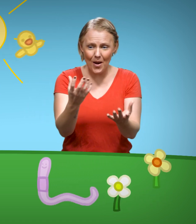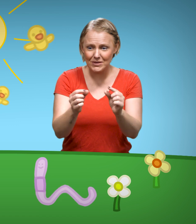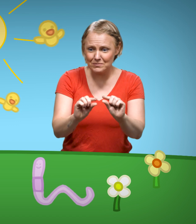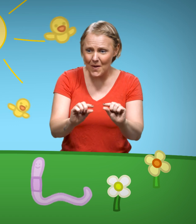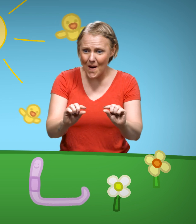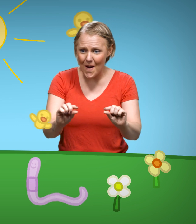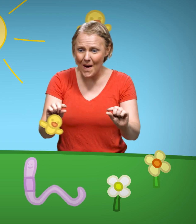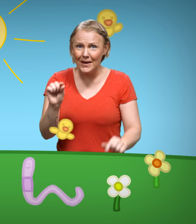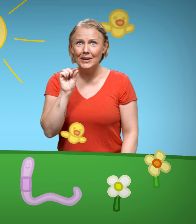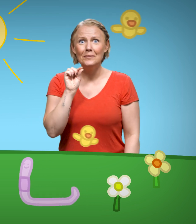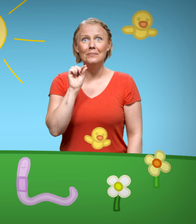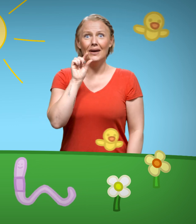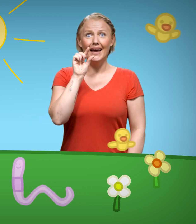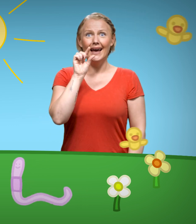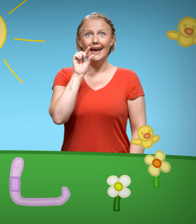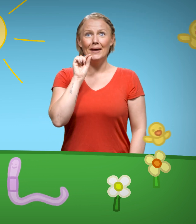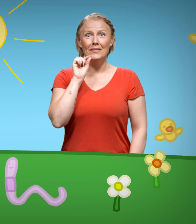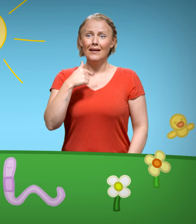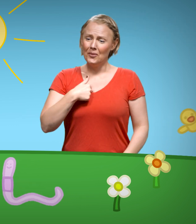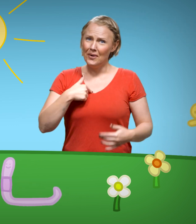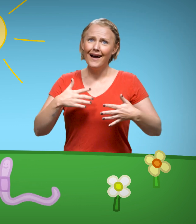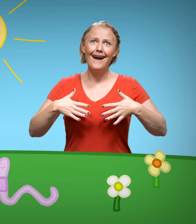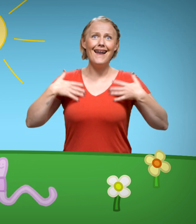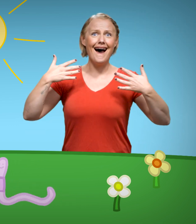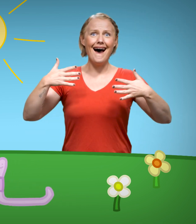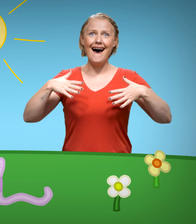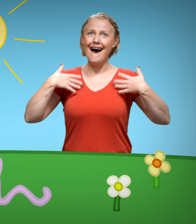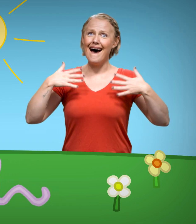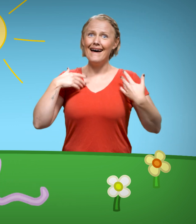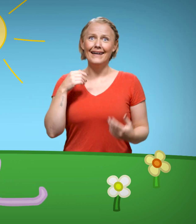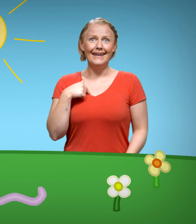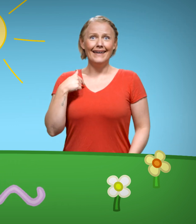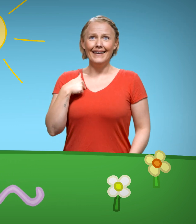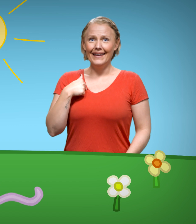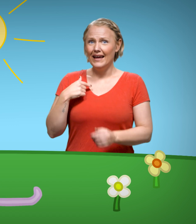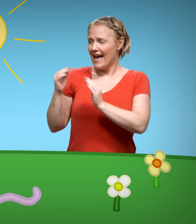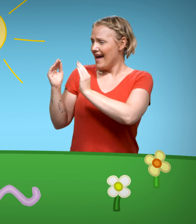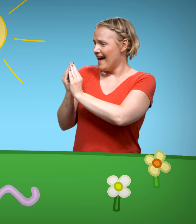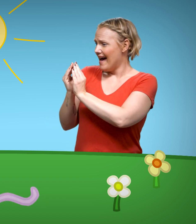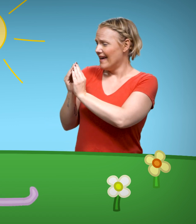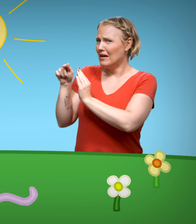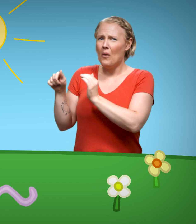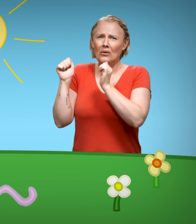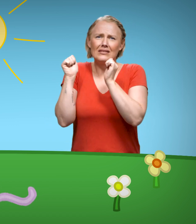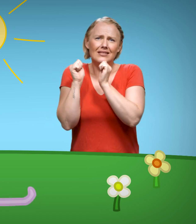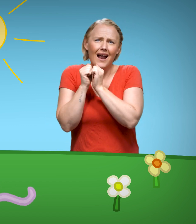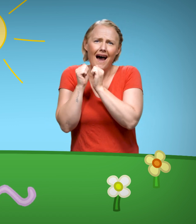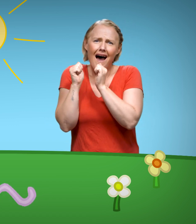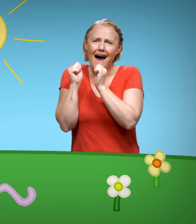og blomster små. I pippen sa, jeg er så glad, trangt det